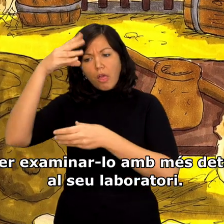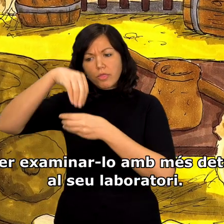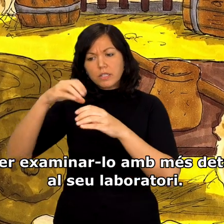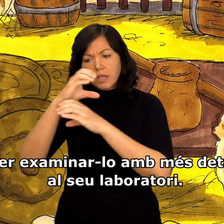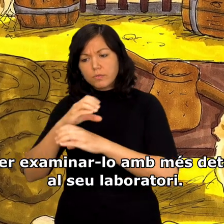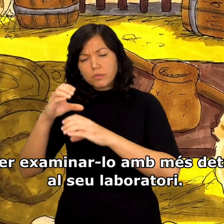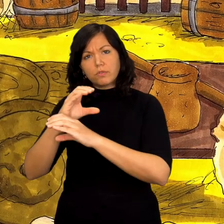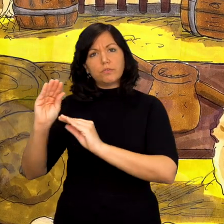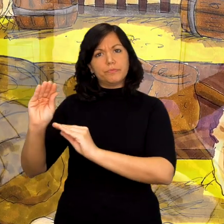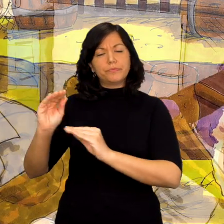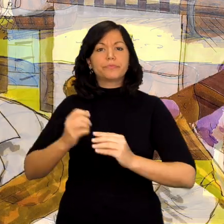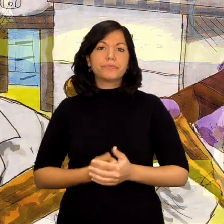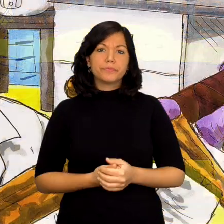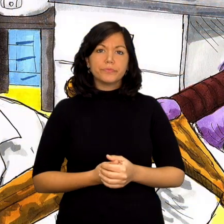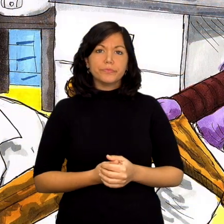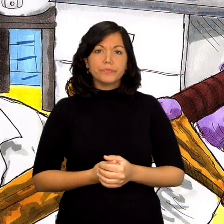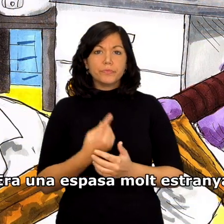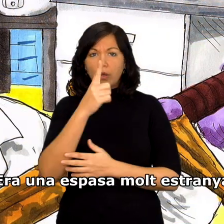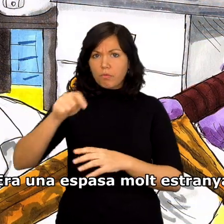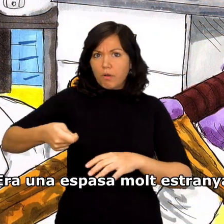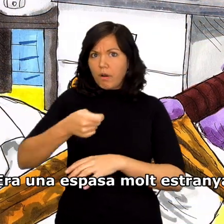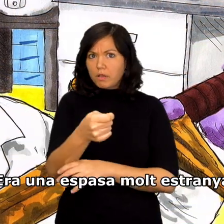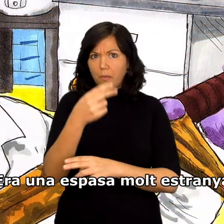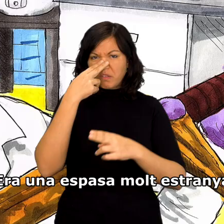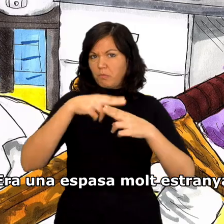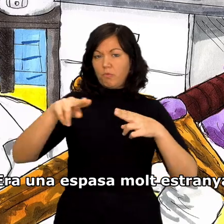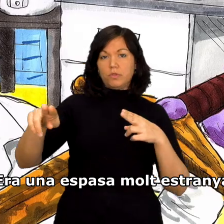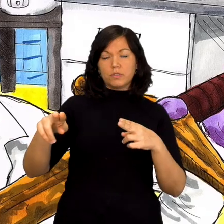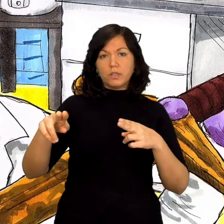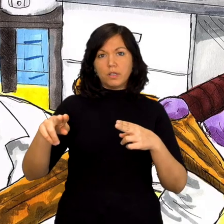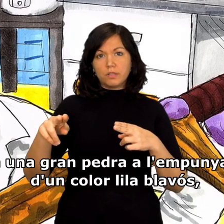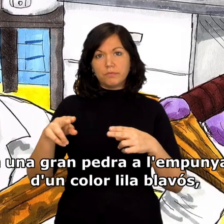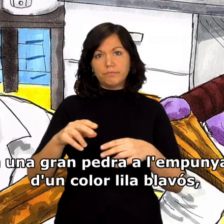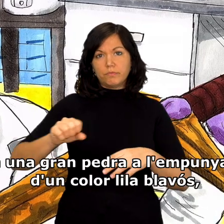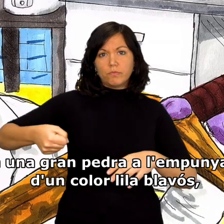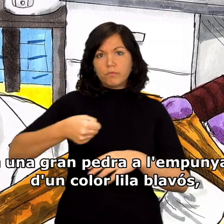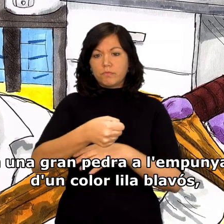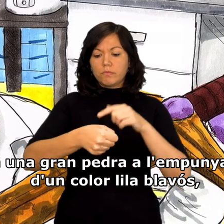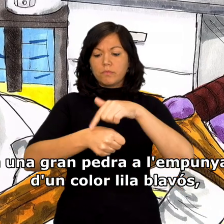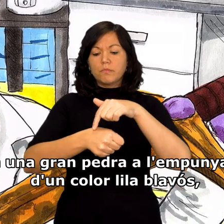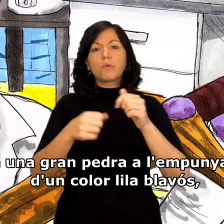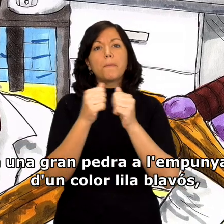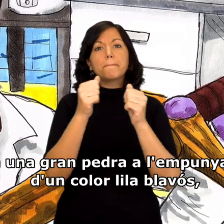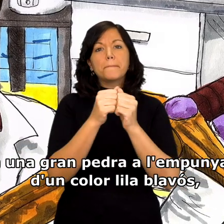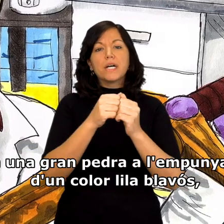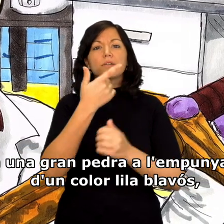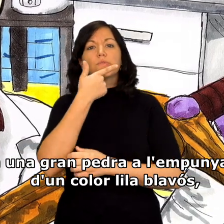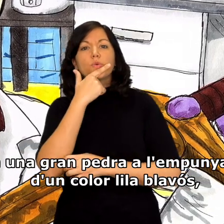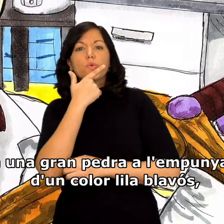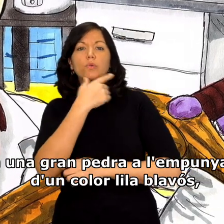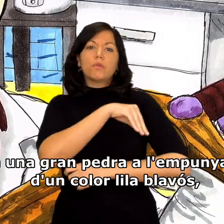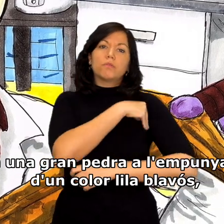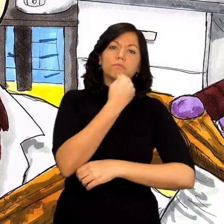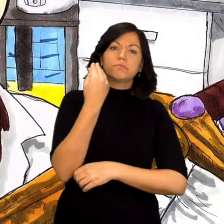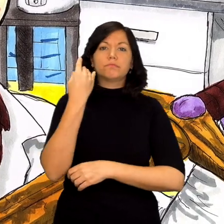detall al seu laboratori. Era una espasa molt estranya. Tenia una gran pedra a'empunyadura, d'un